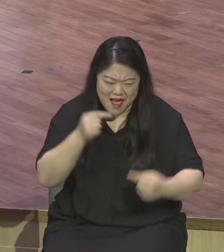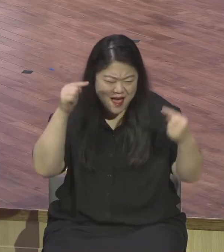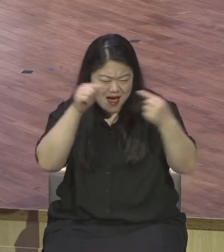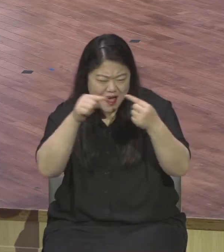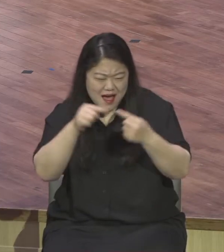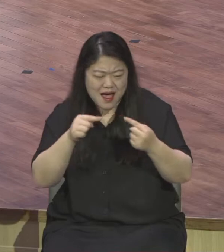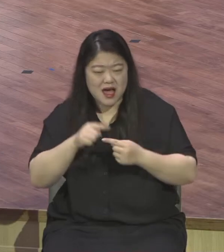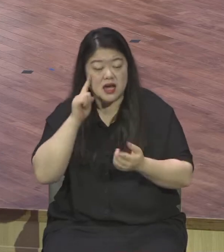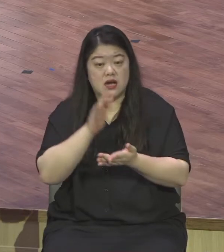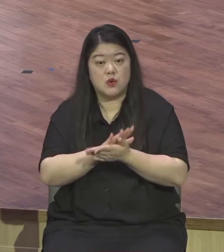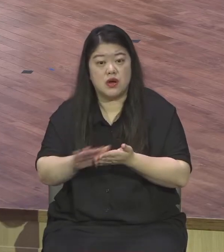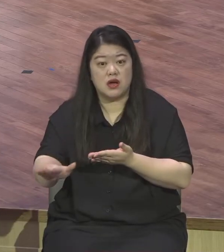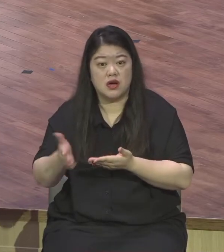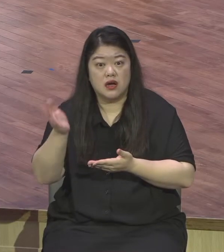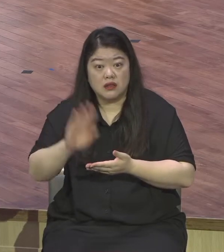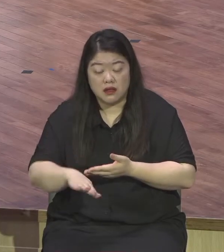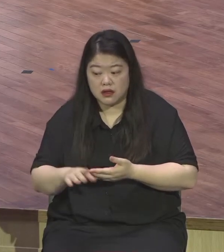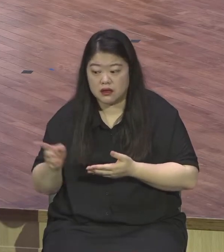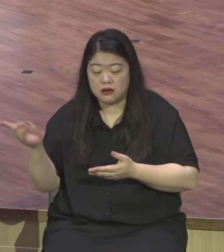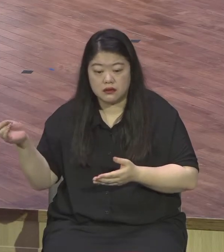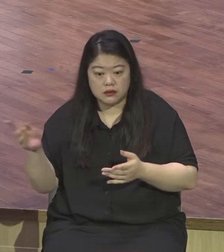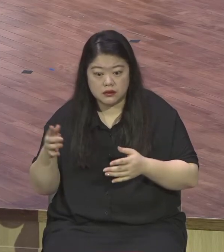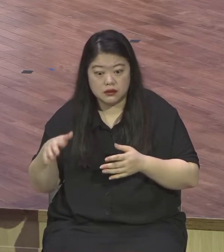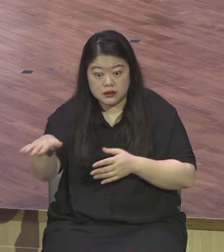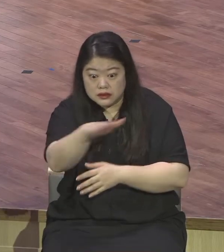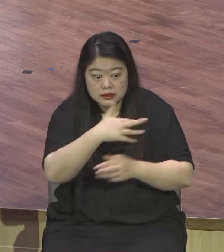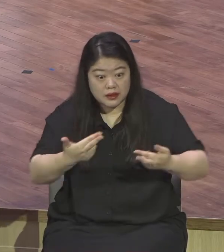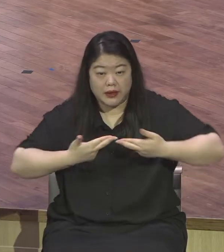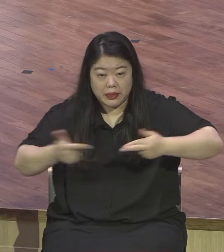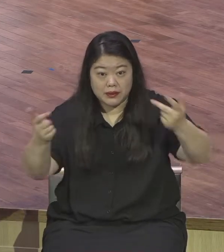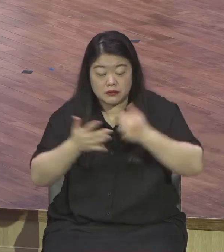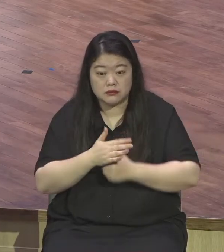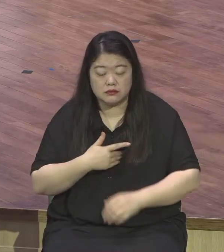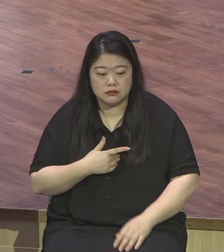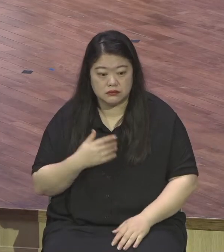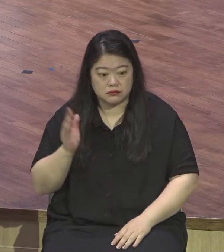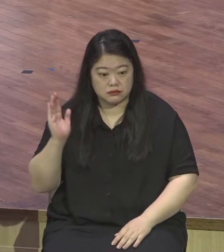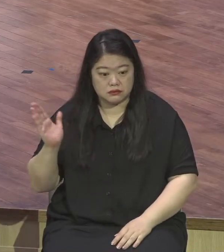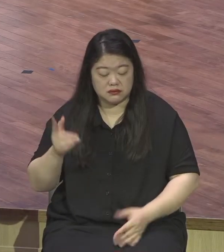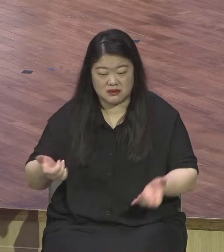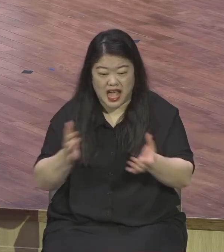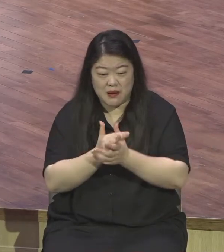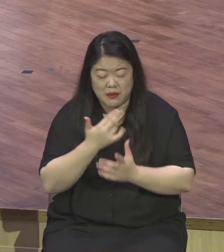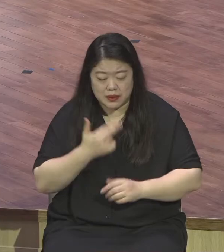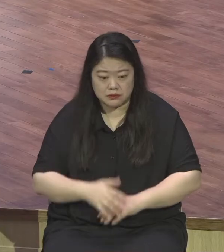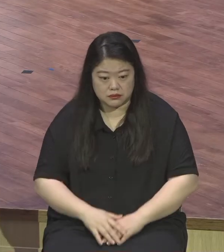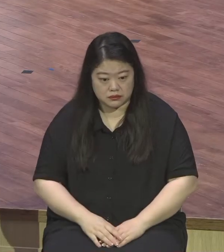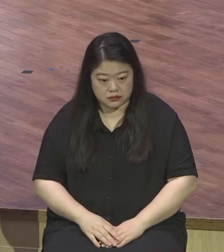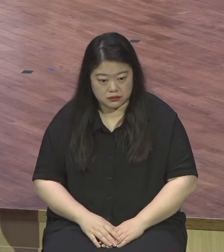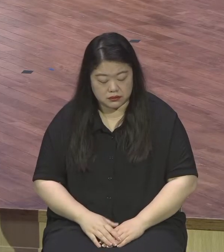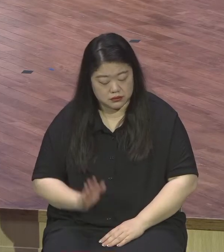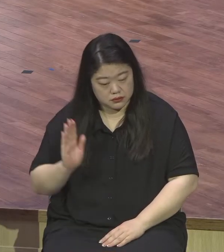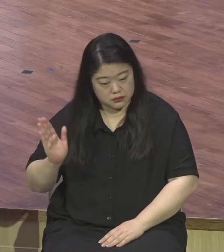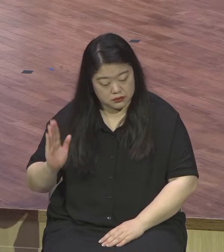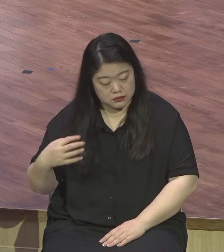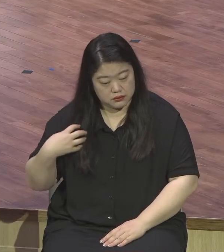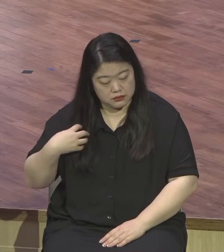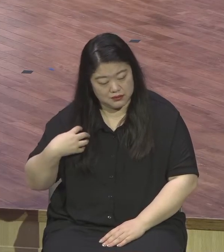성도들이 그 소리 듣는다니까 그래서 모든 예배가 졸지 않고 죽지 않고